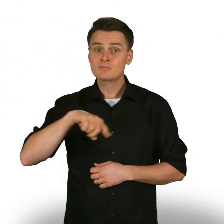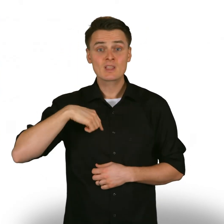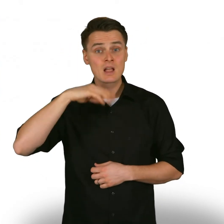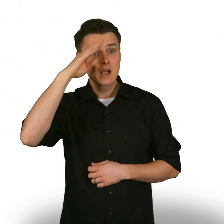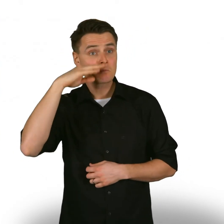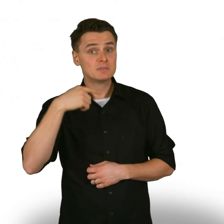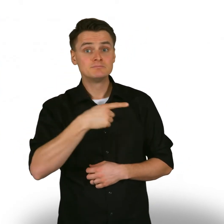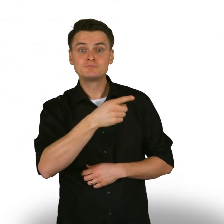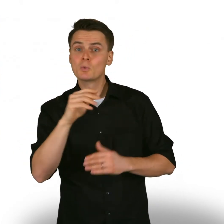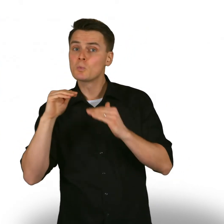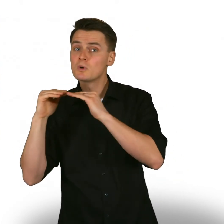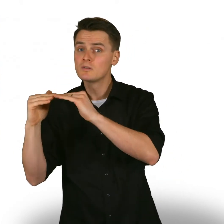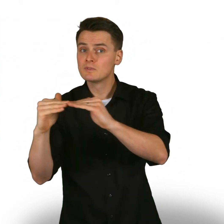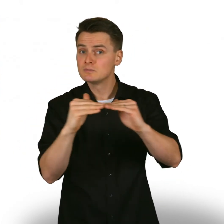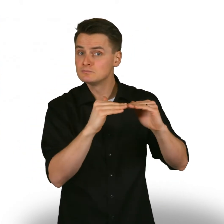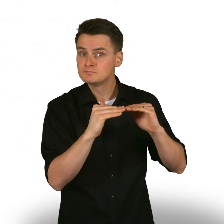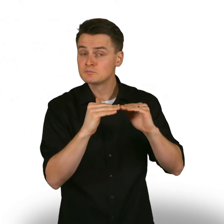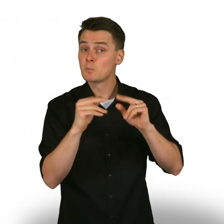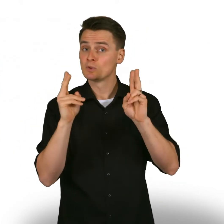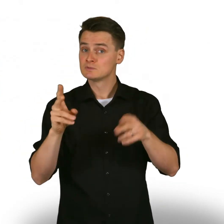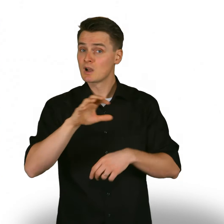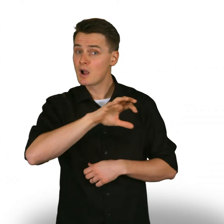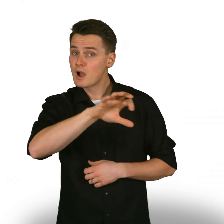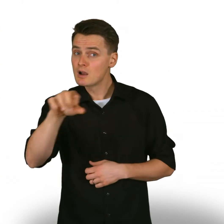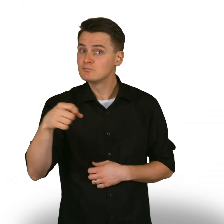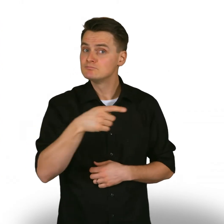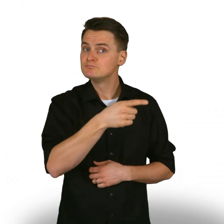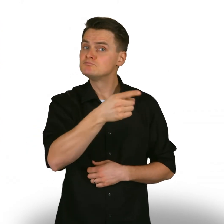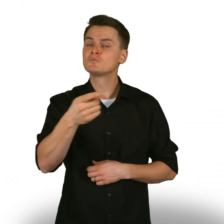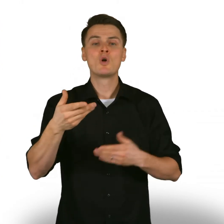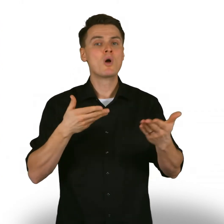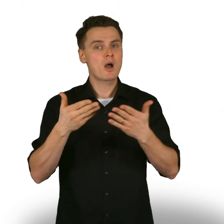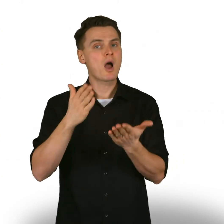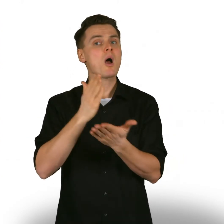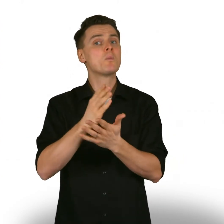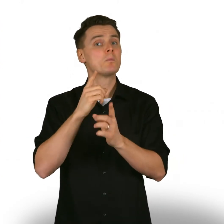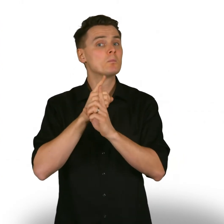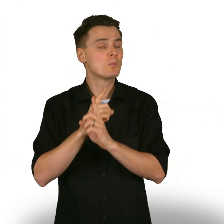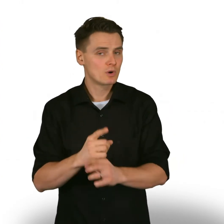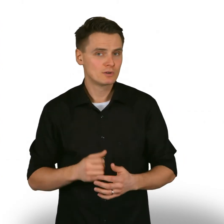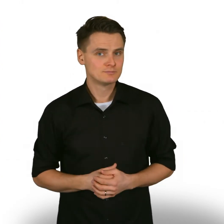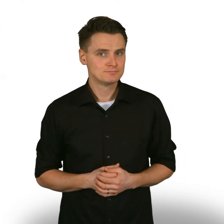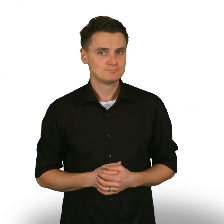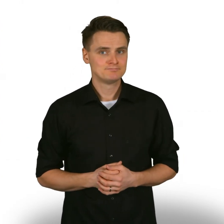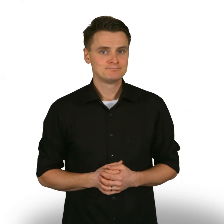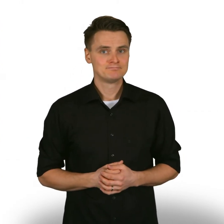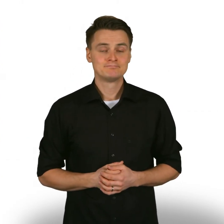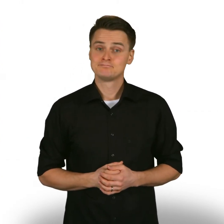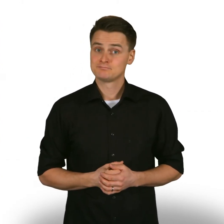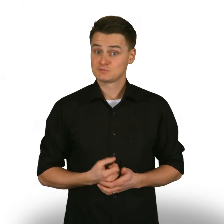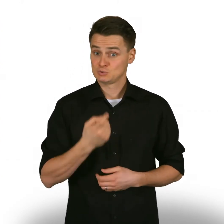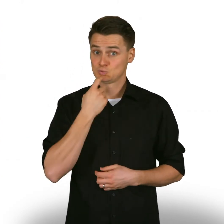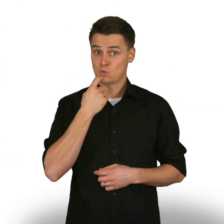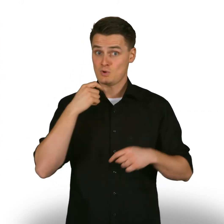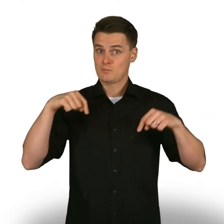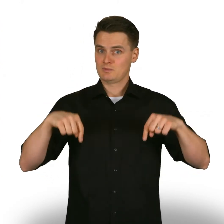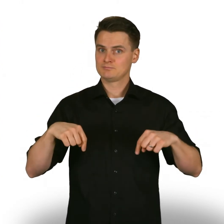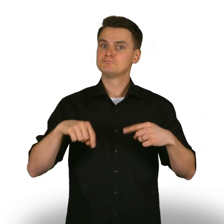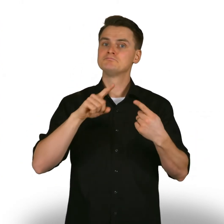jossa ihmiset ovat yhdenvertaisia ja kaikkia kohdellaan oikeudenmukaisesti. Maana, jossa